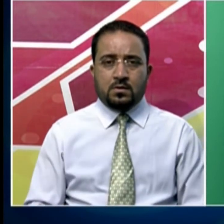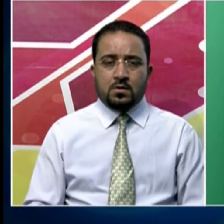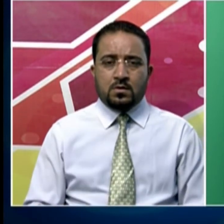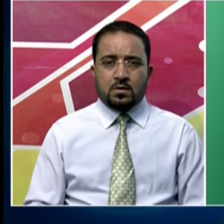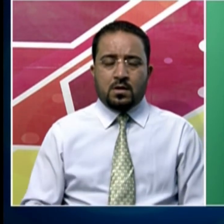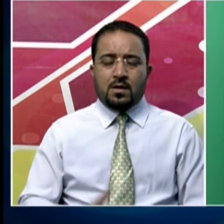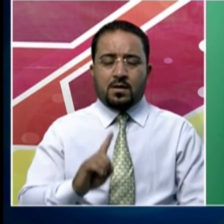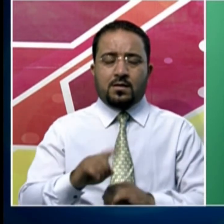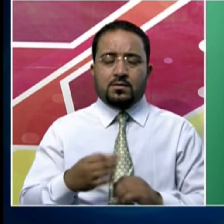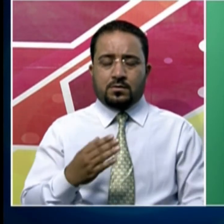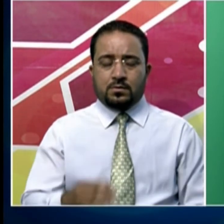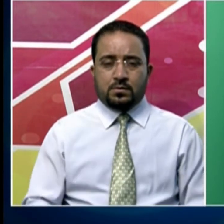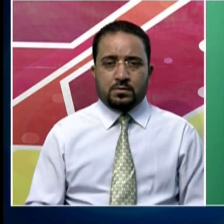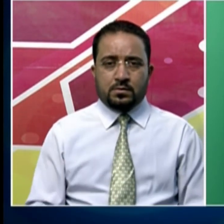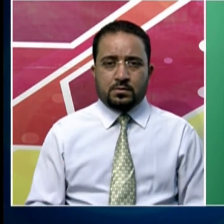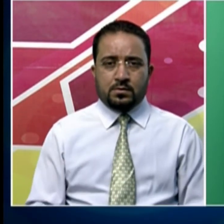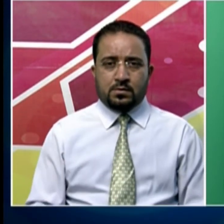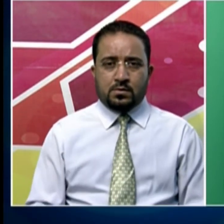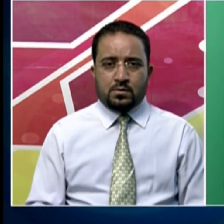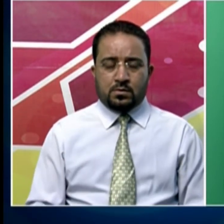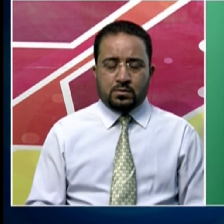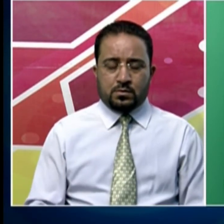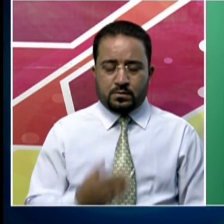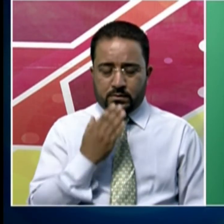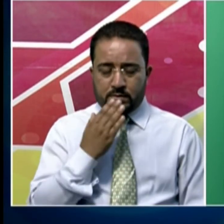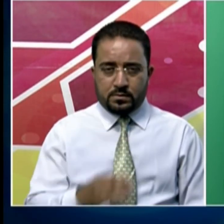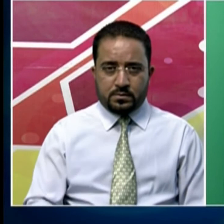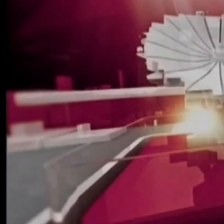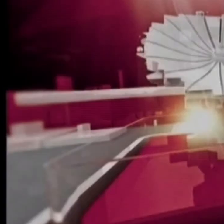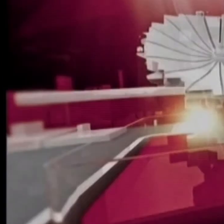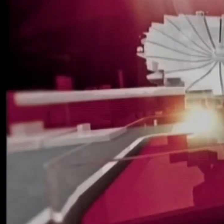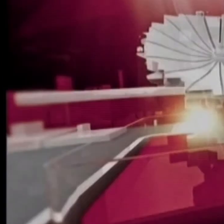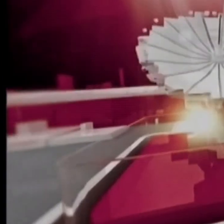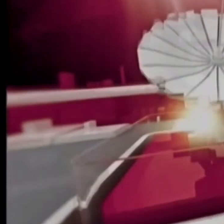اگلے شمارے تک اجازت دیجئے خدا حافظ